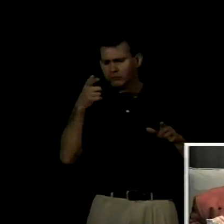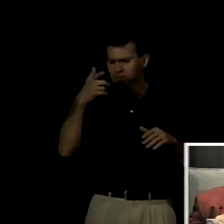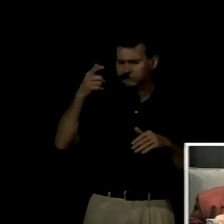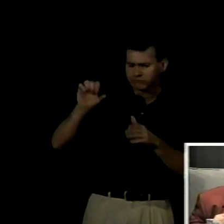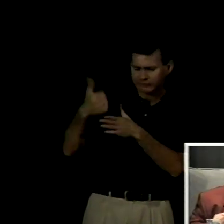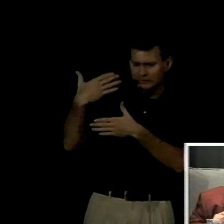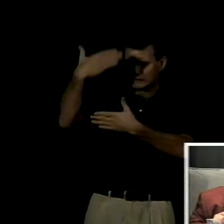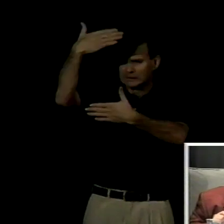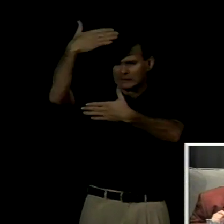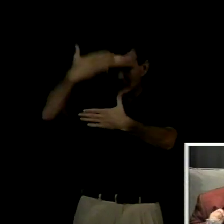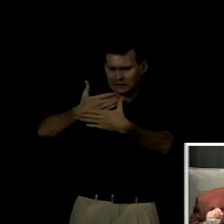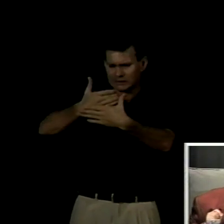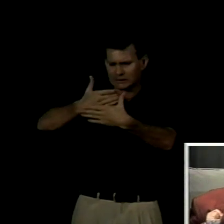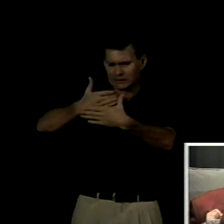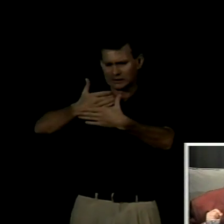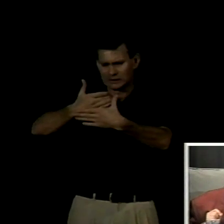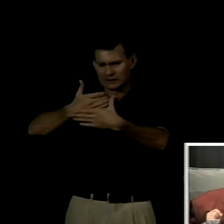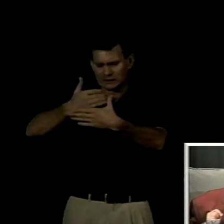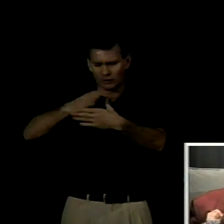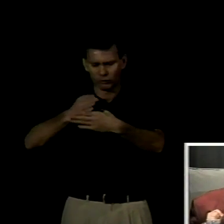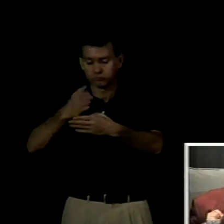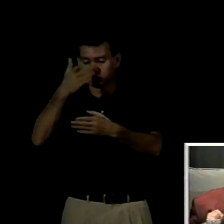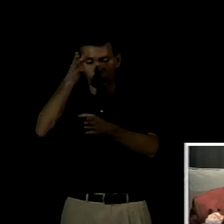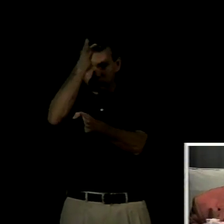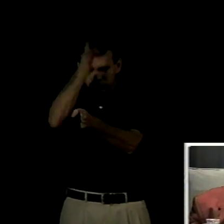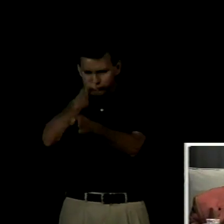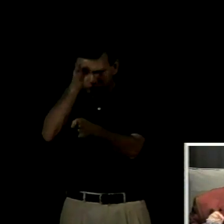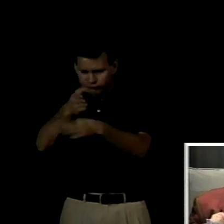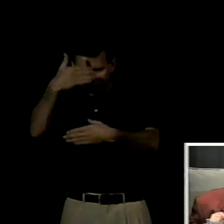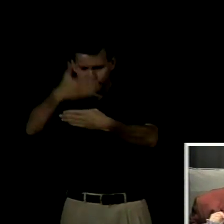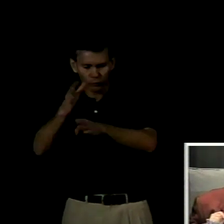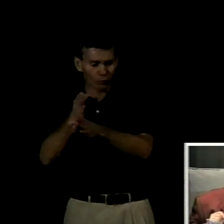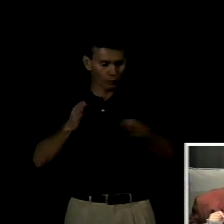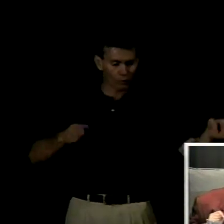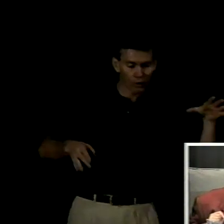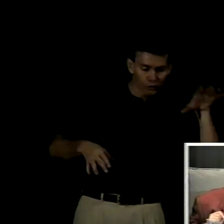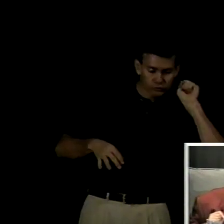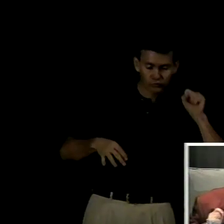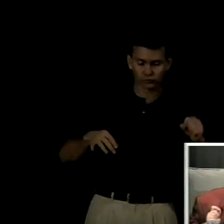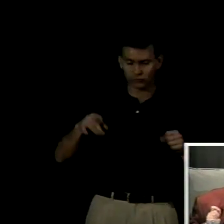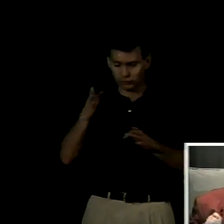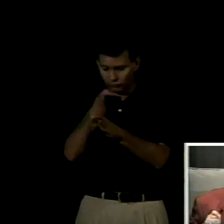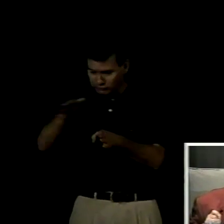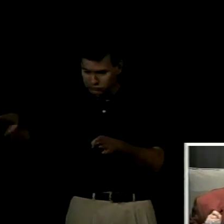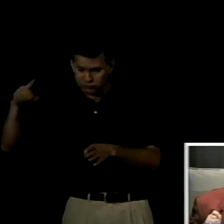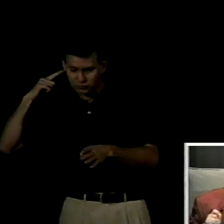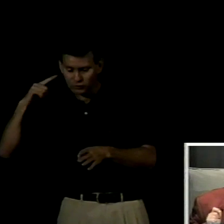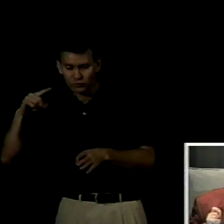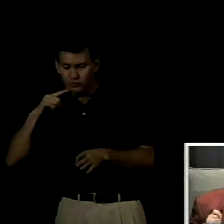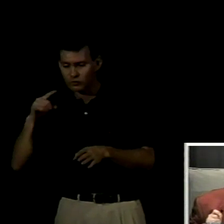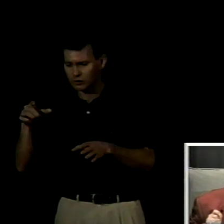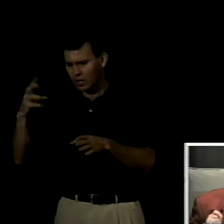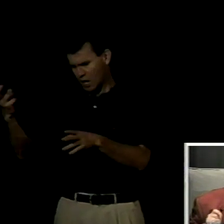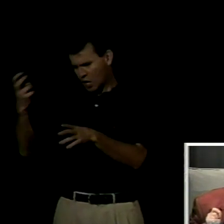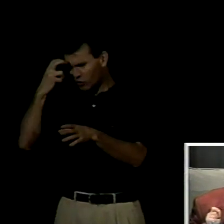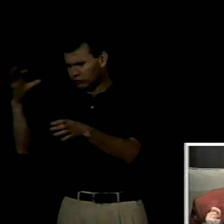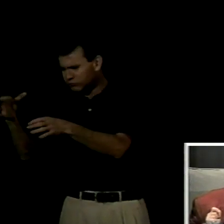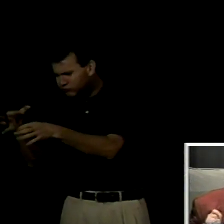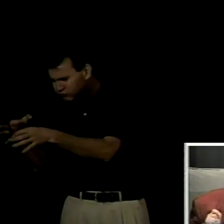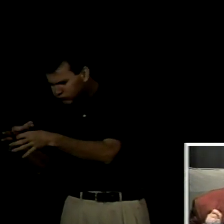separe cultura oyente de cultura sorda por ser la cultura sorda una cultura minoritaria ágrafa estigmatizada